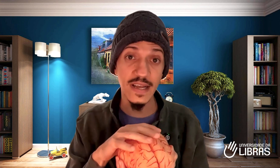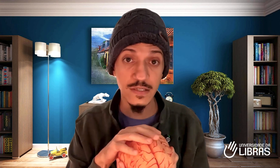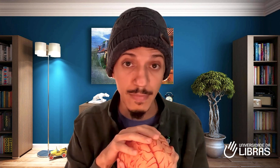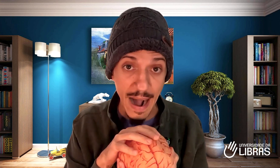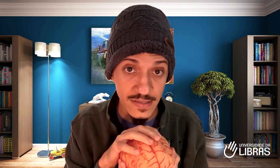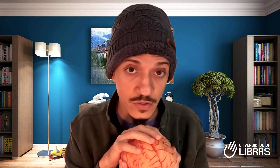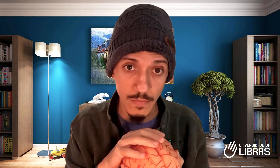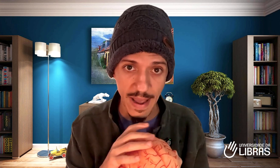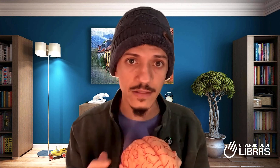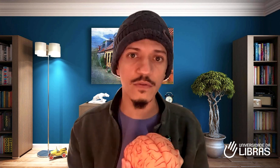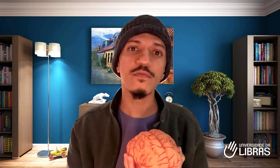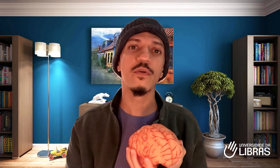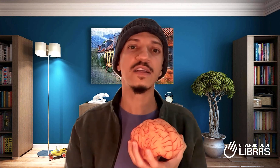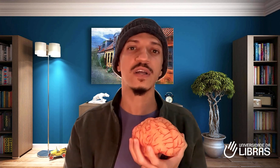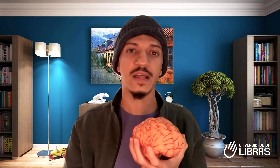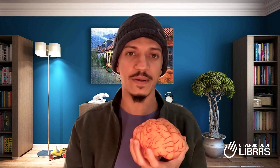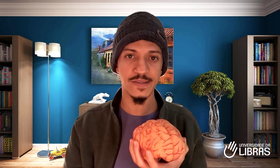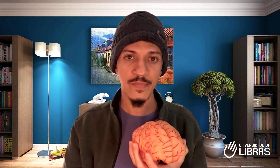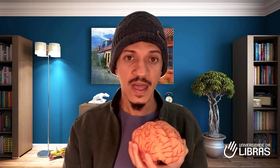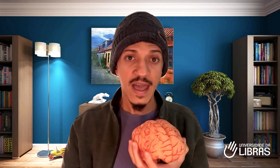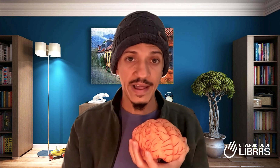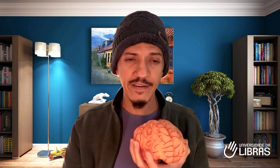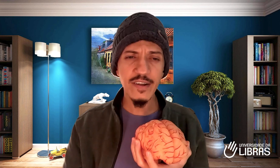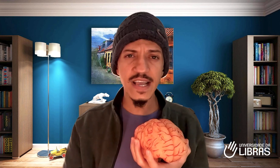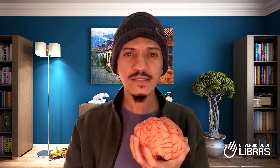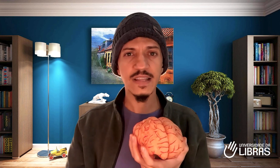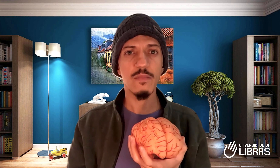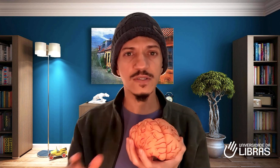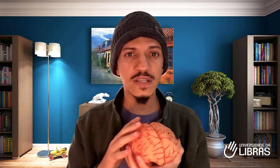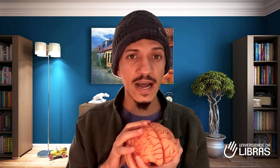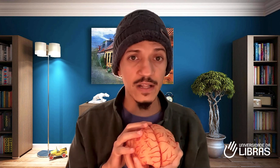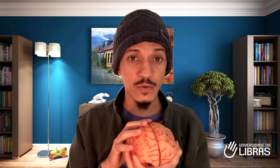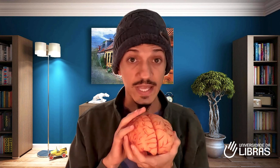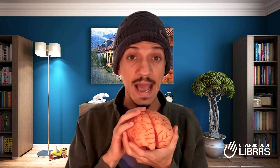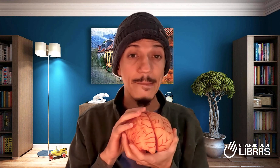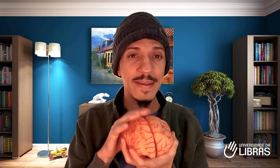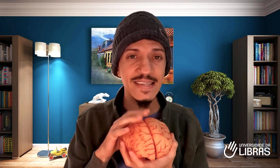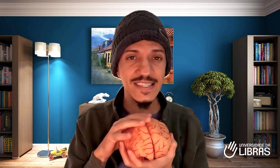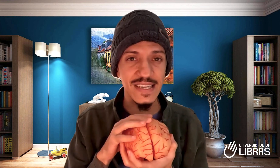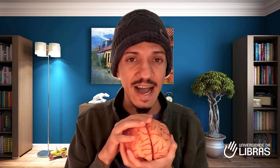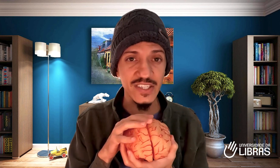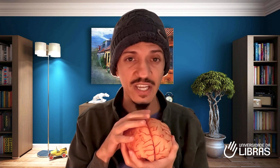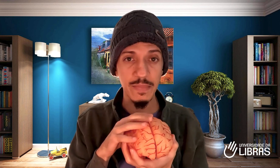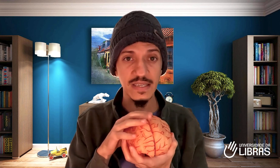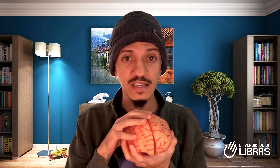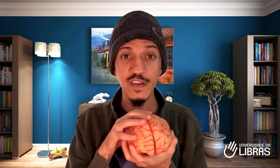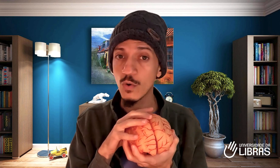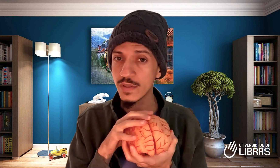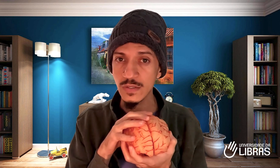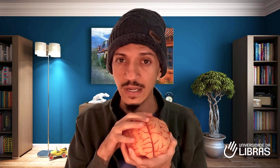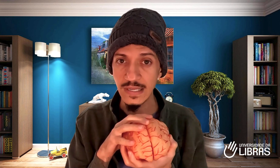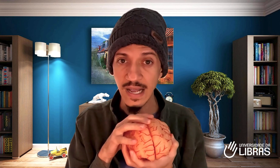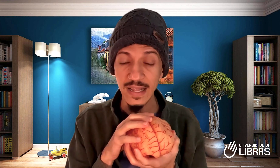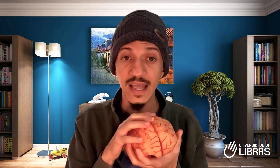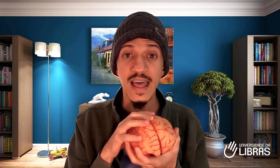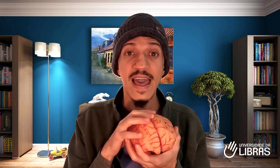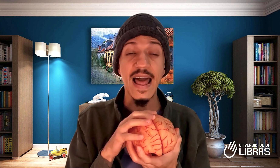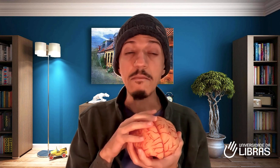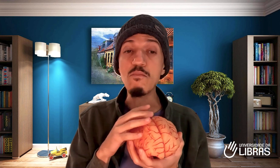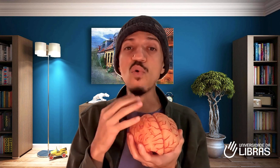bases do método fluente em Libras. A neurociência tem mostrado que a aprendizagem imersiva e contextualizada é muito